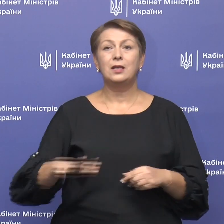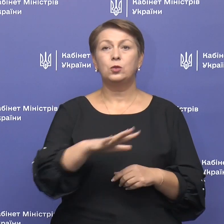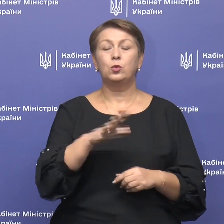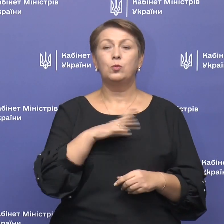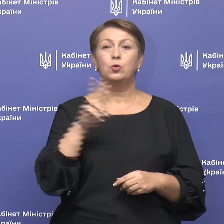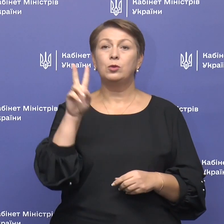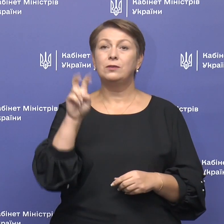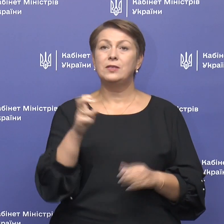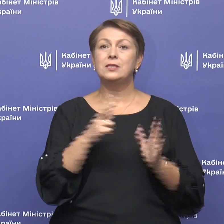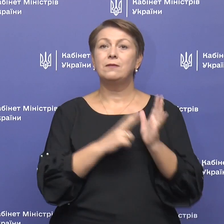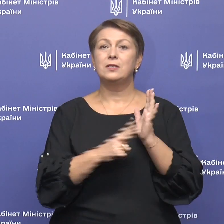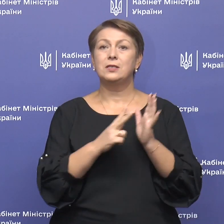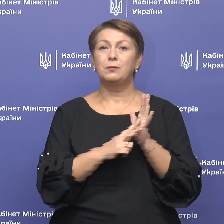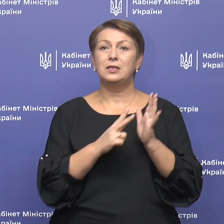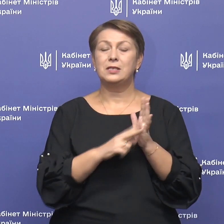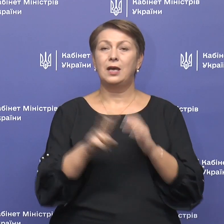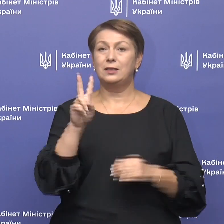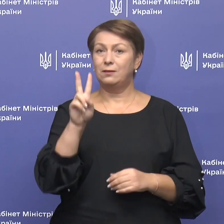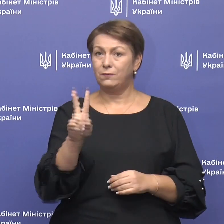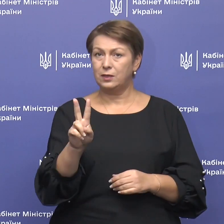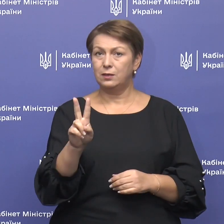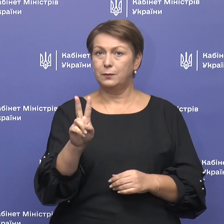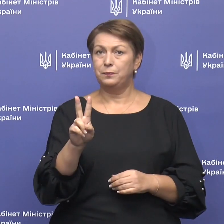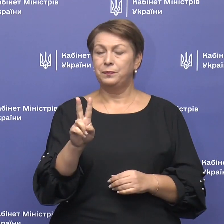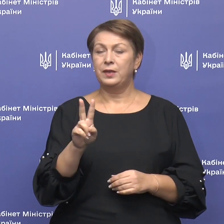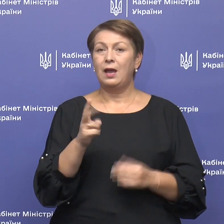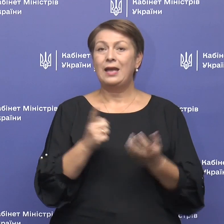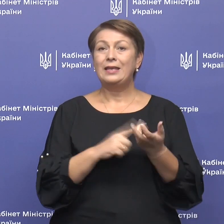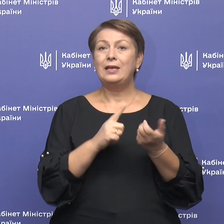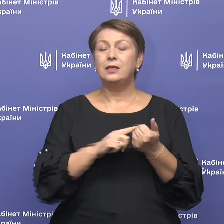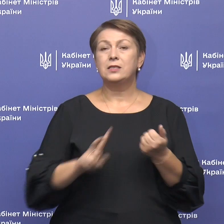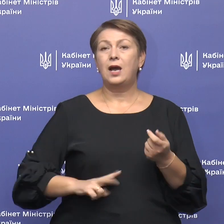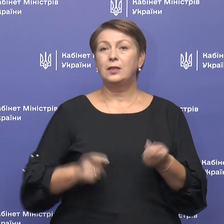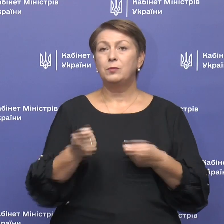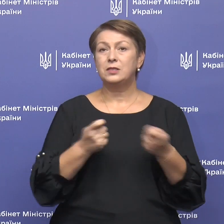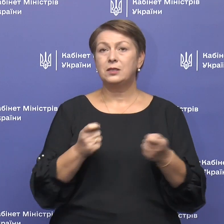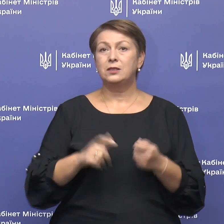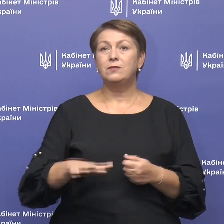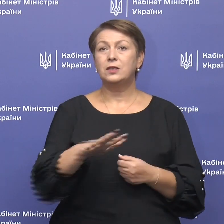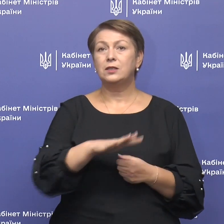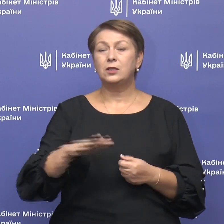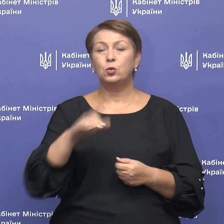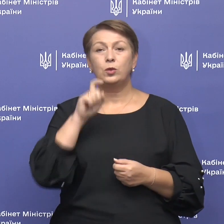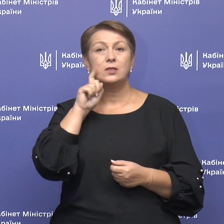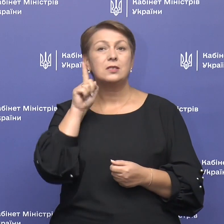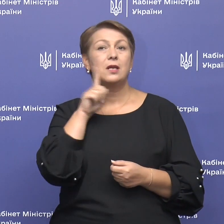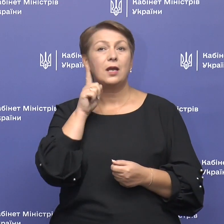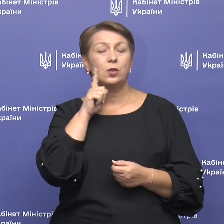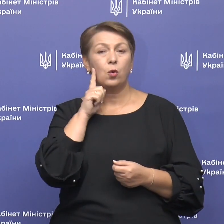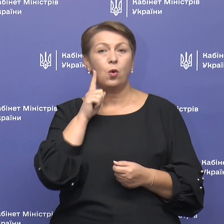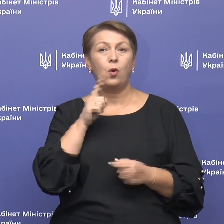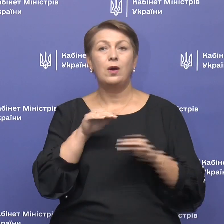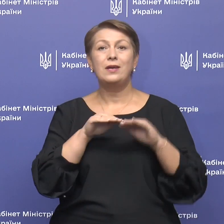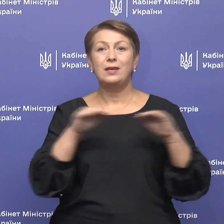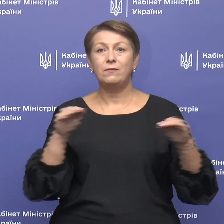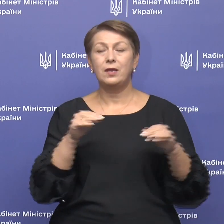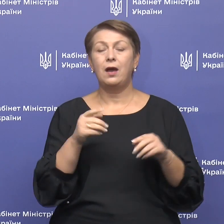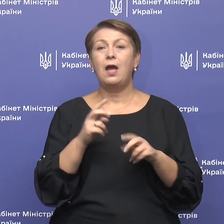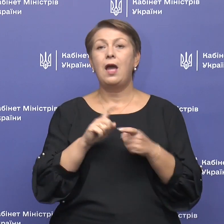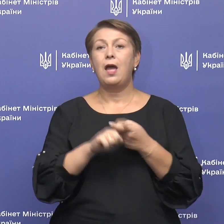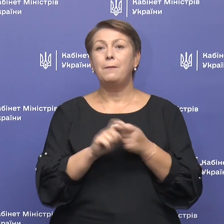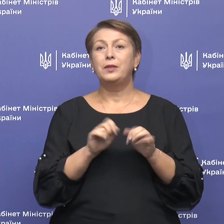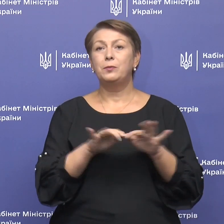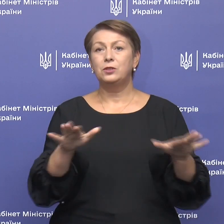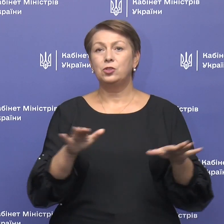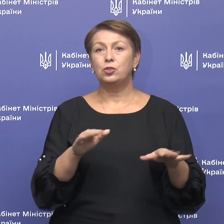282. Кількість адміністративних територій зеленого рівня епідемічної небезпеки